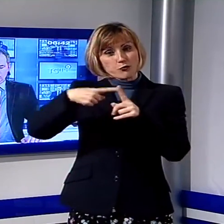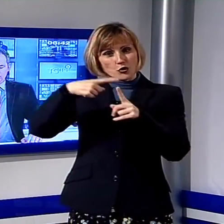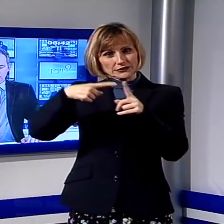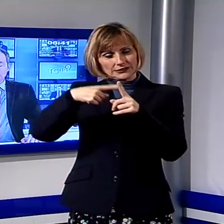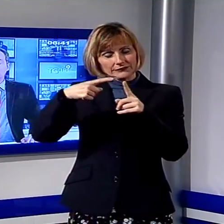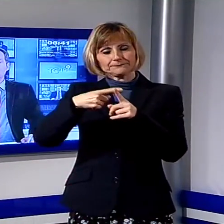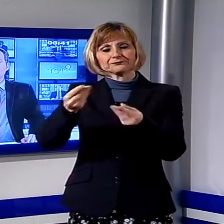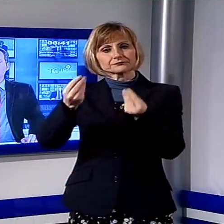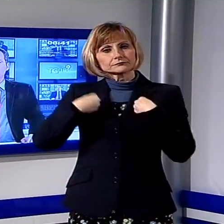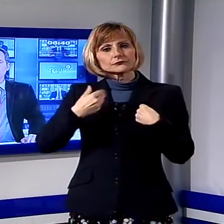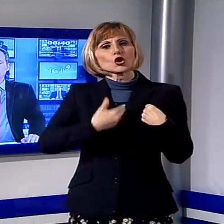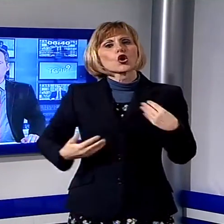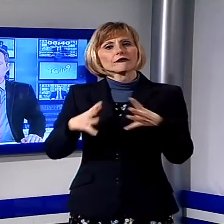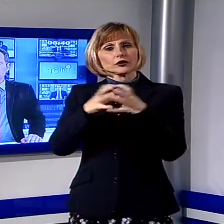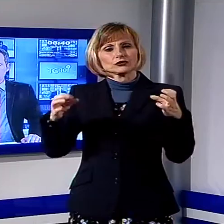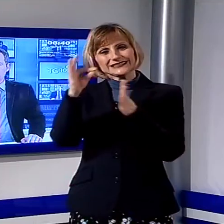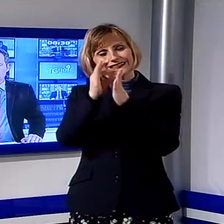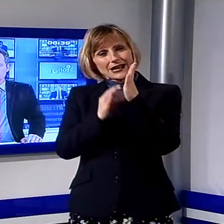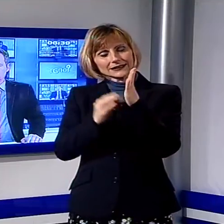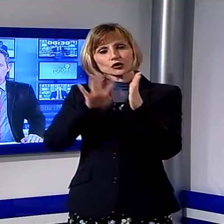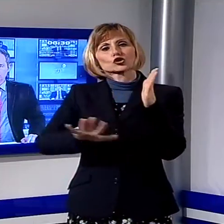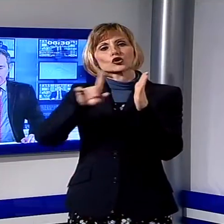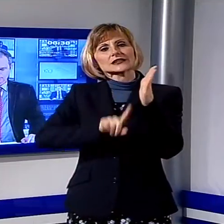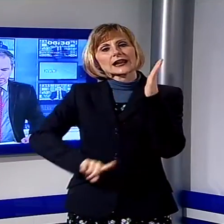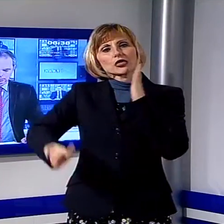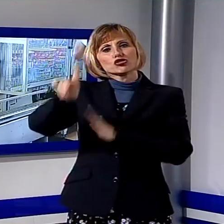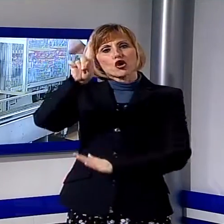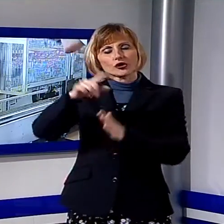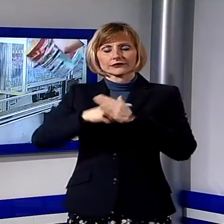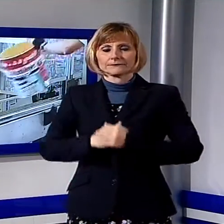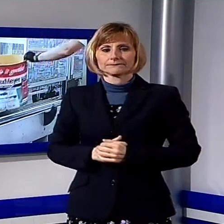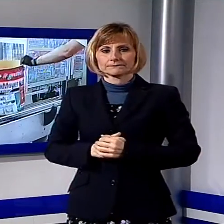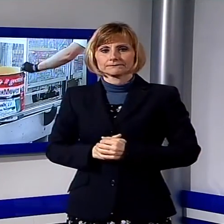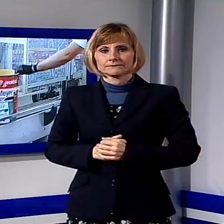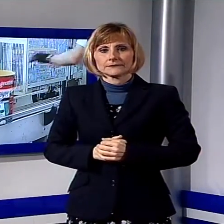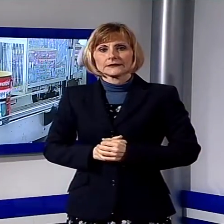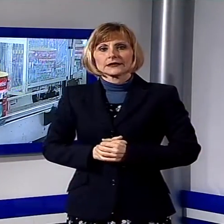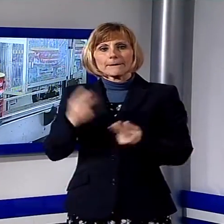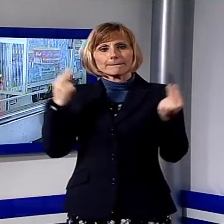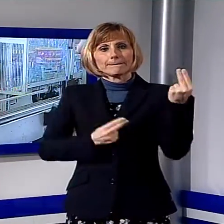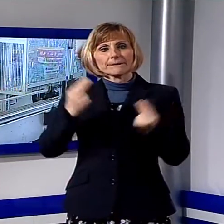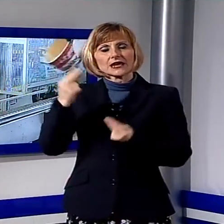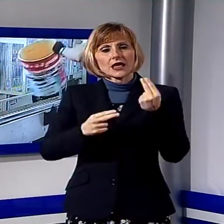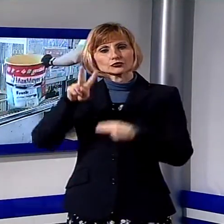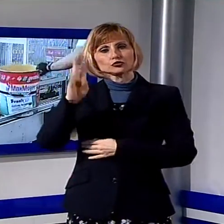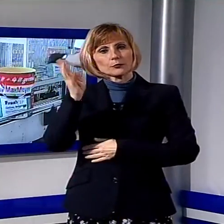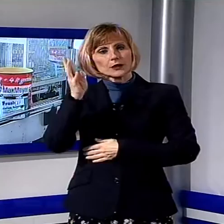forniti da Confindustria Toscana Nord. Più 1,6% dei ricavi più 4